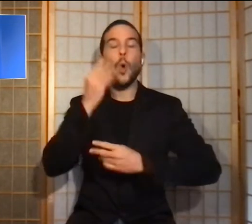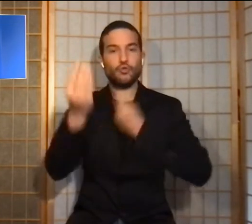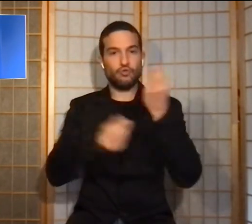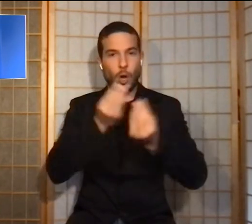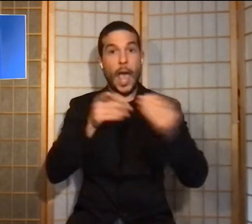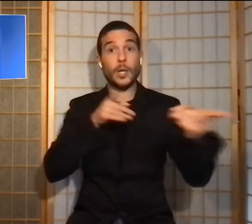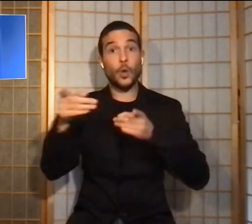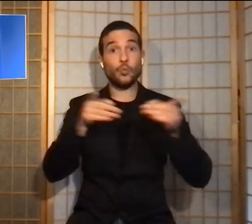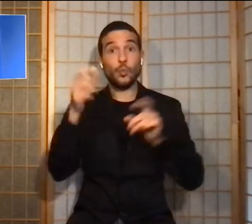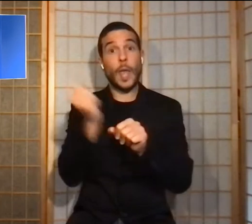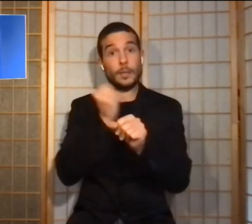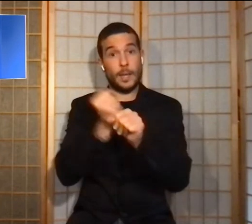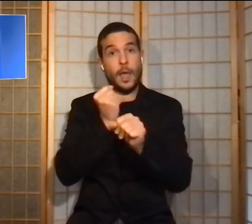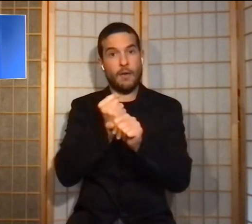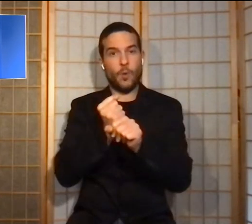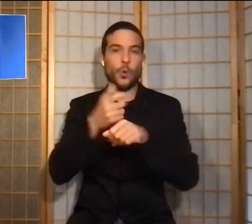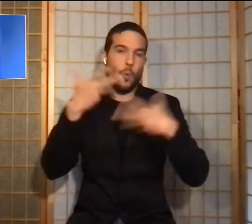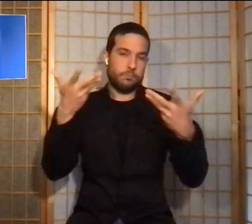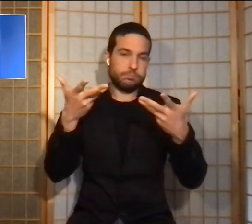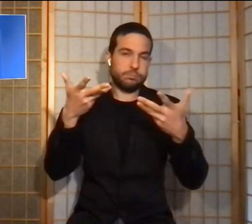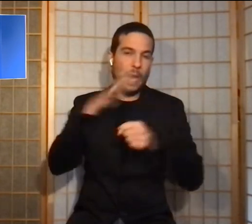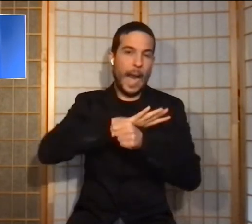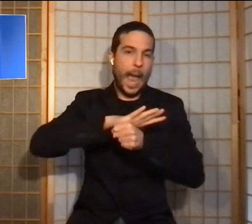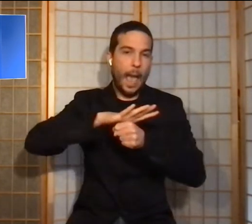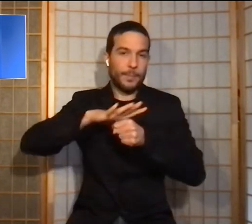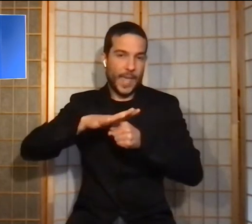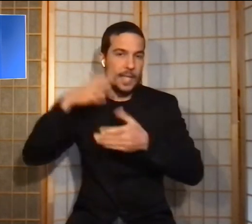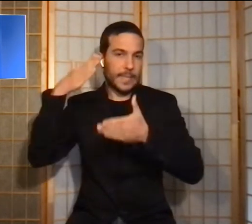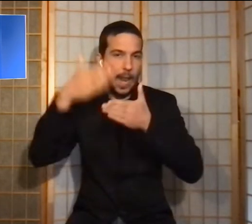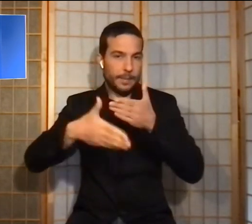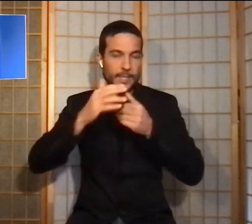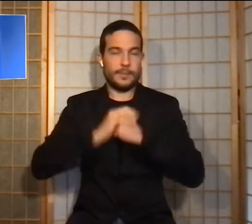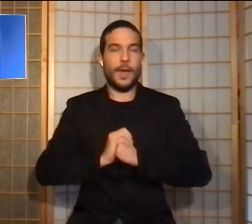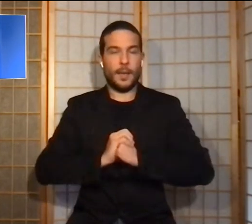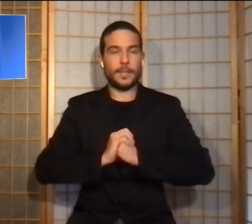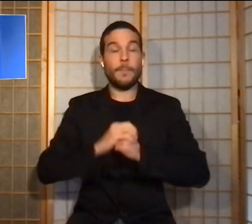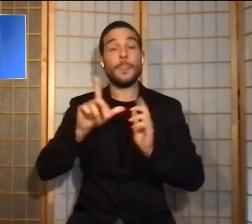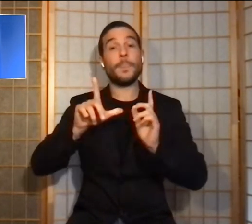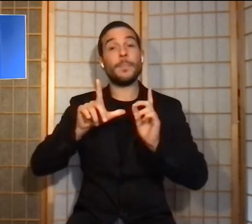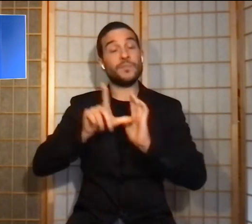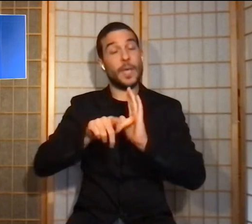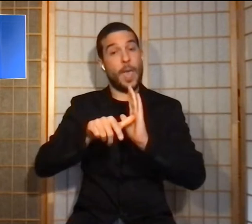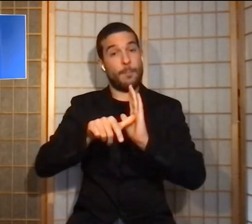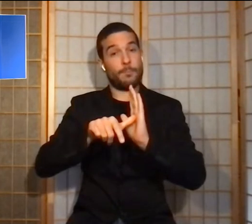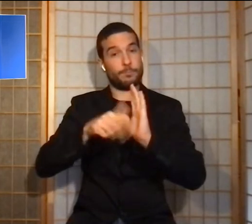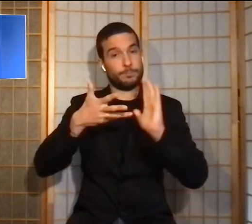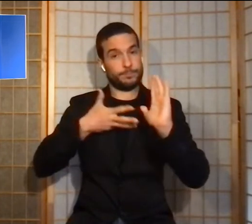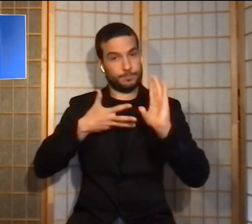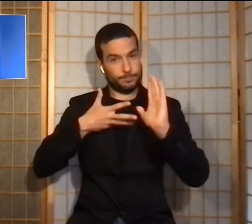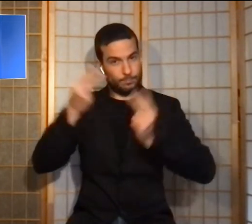con una capienza limitata. Sui tempi abbiamo fatto un progetto con un